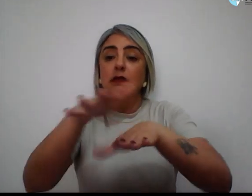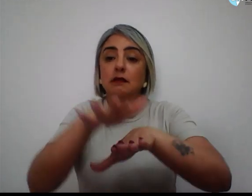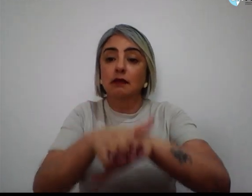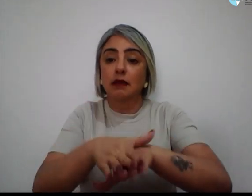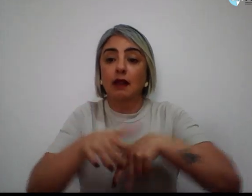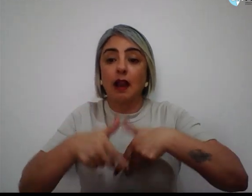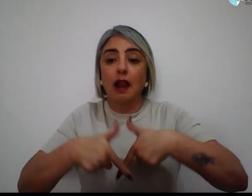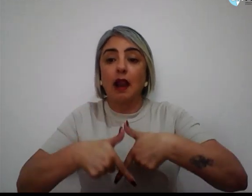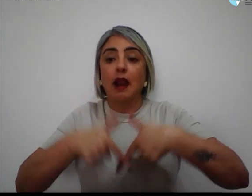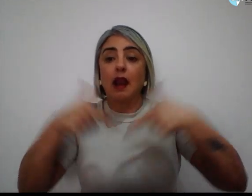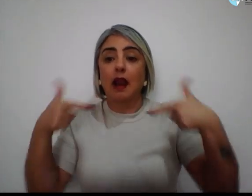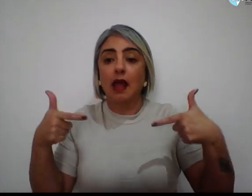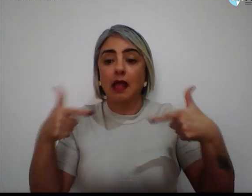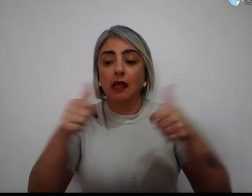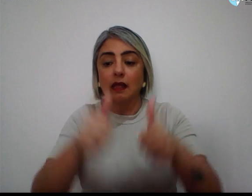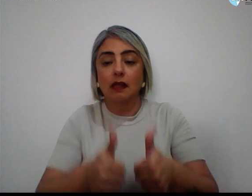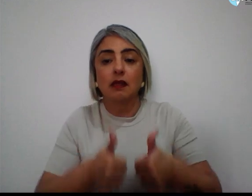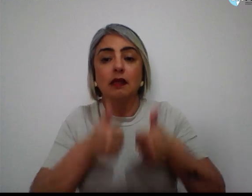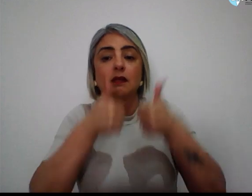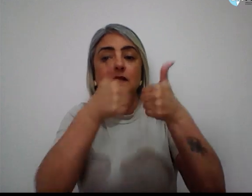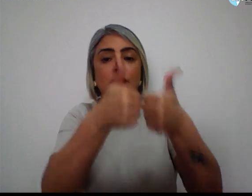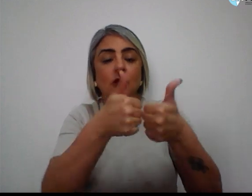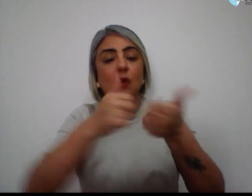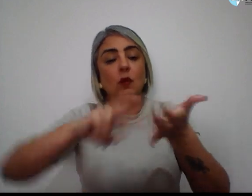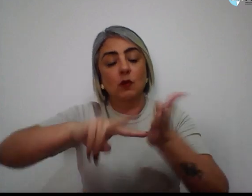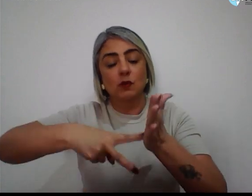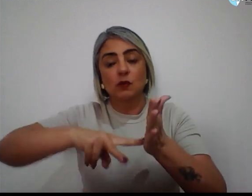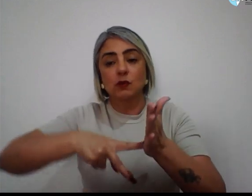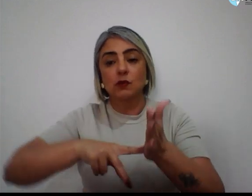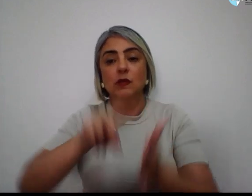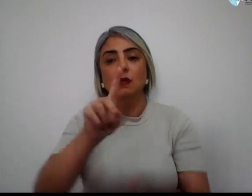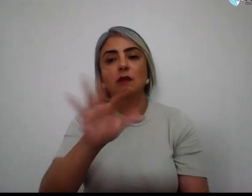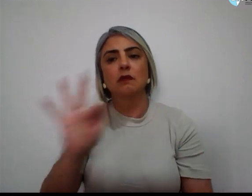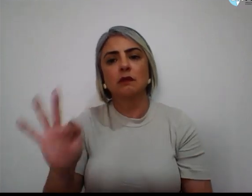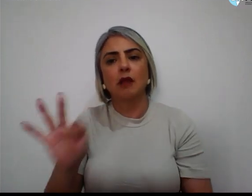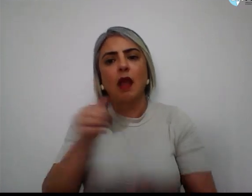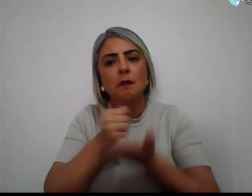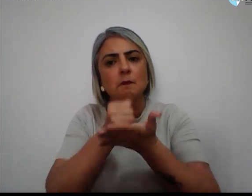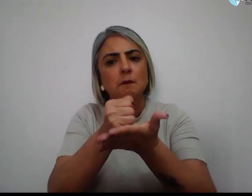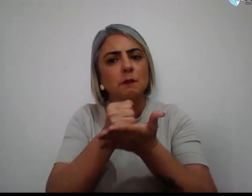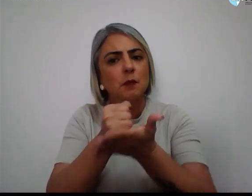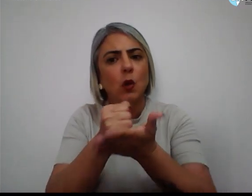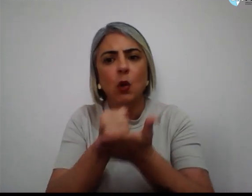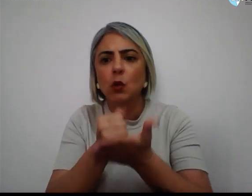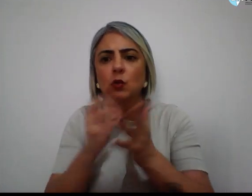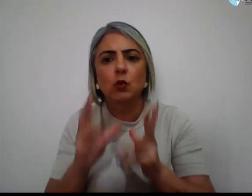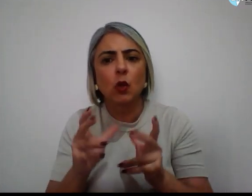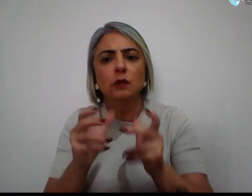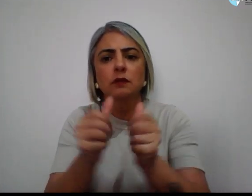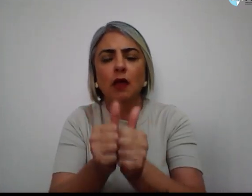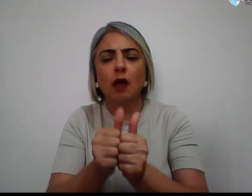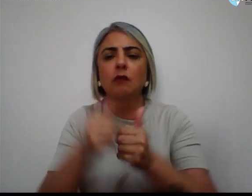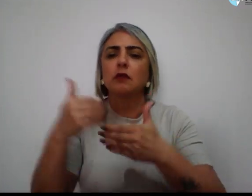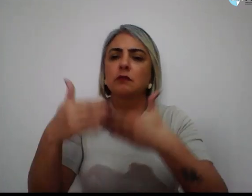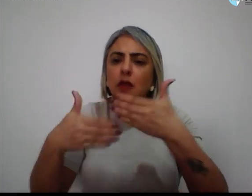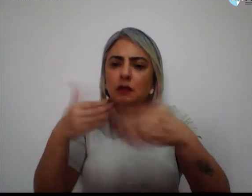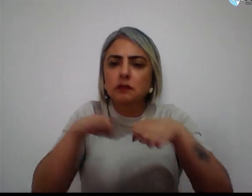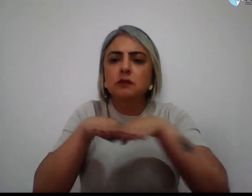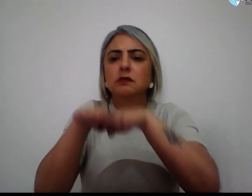laica e de qualidade, o SimproDF presta apoio incondicional ao processo democrático de